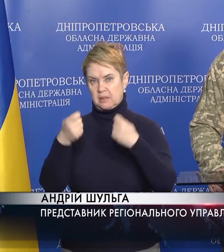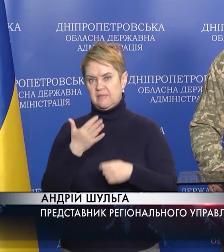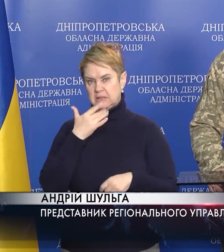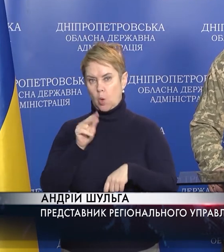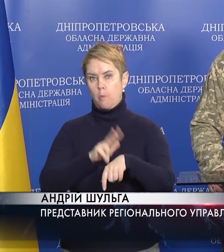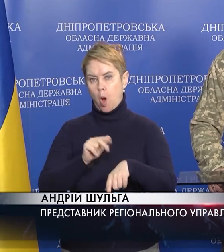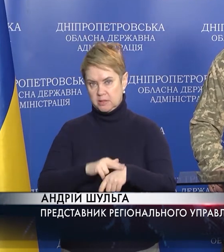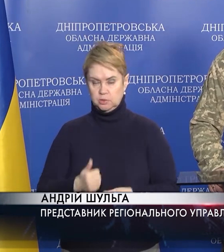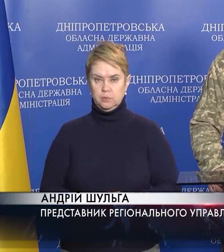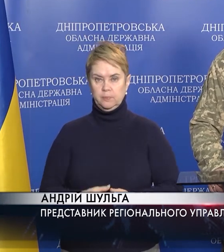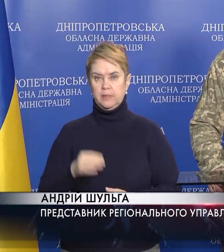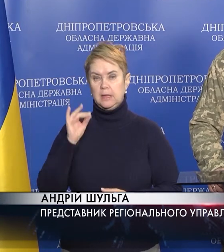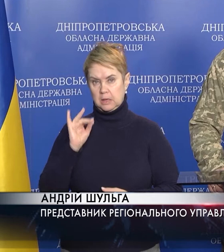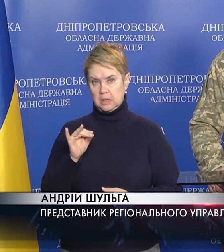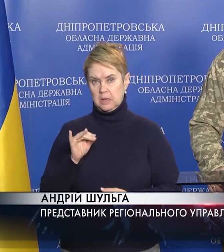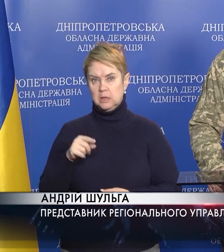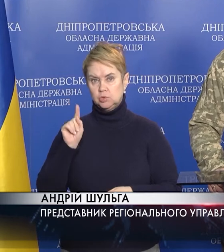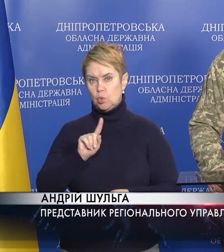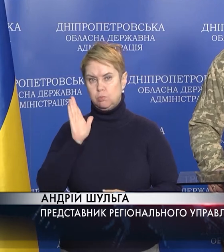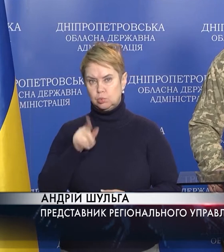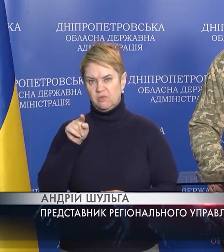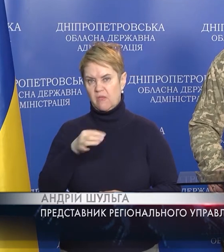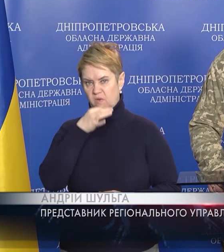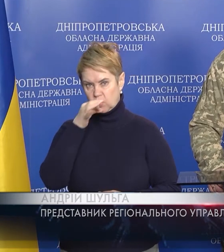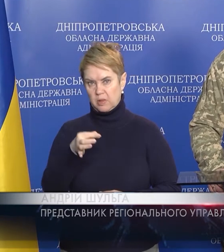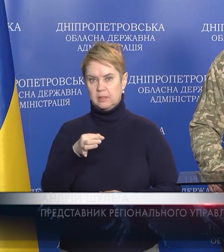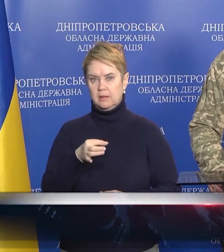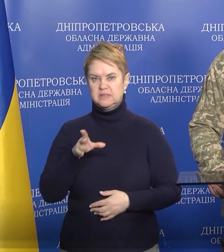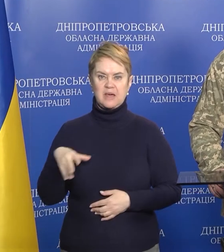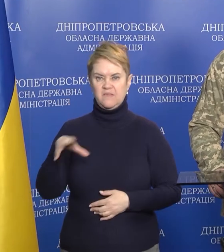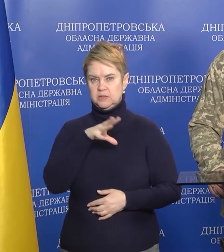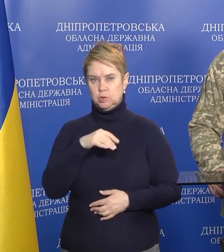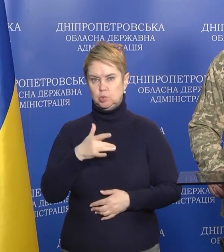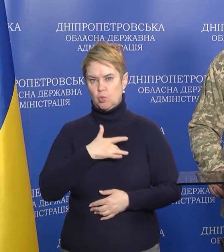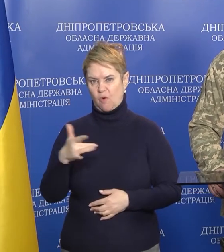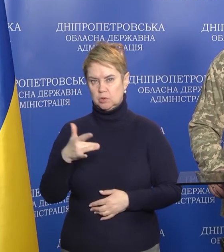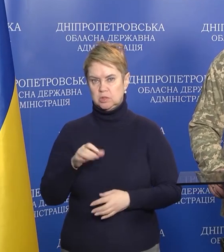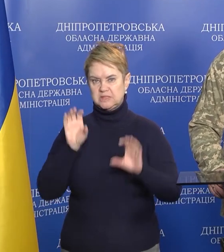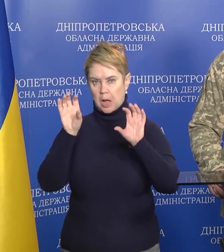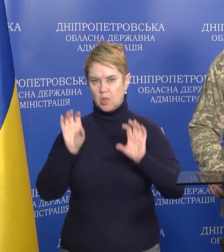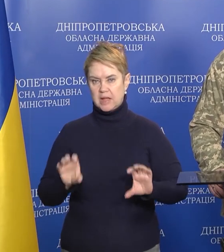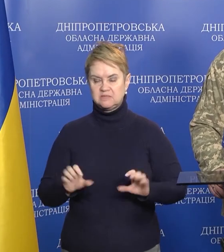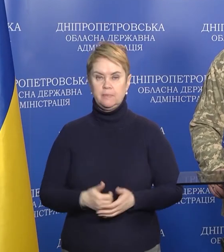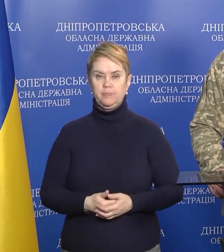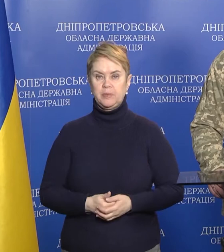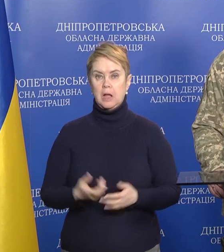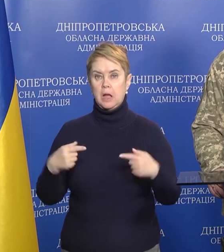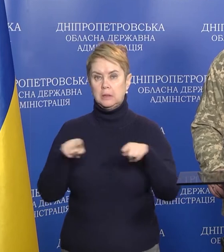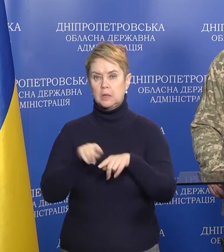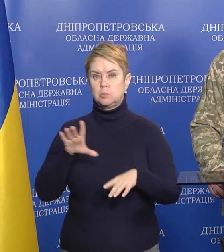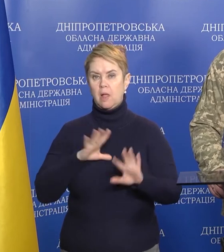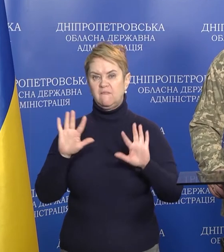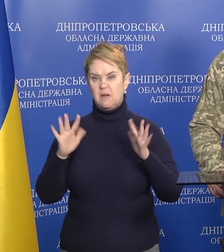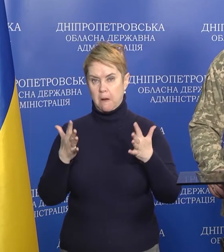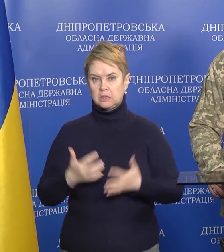Національну поліцію і, звичайно, що будуть вони відповідати за всією суворістю чинного законодавства. Також були